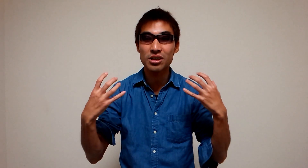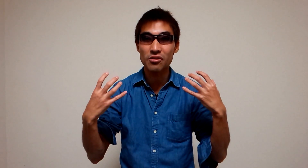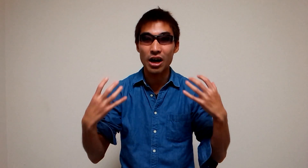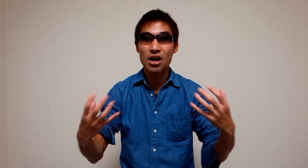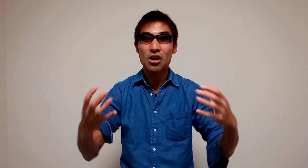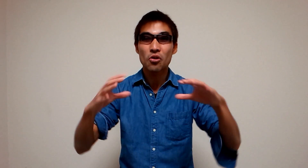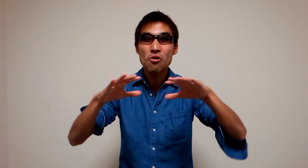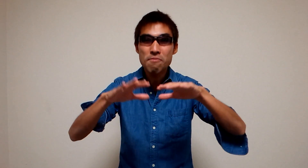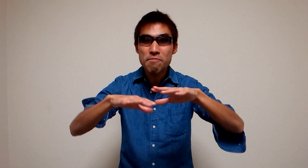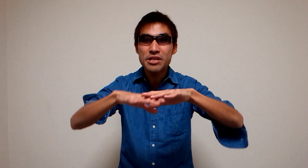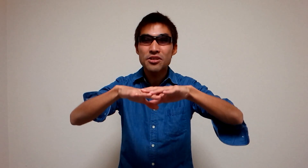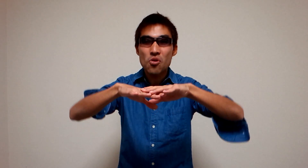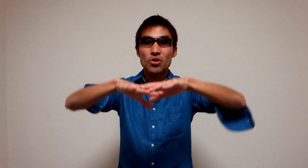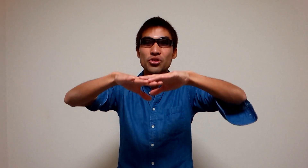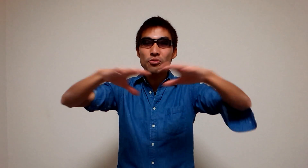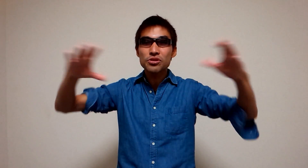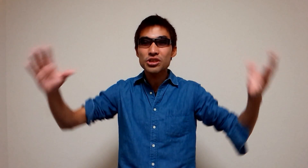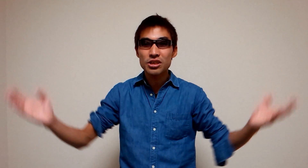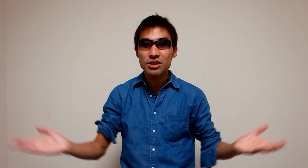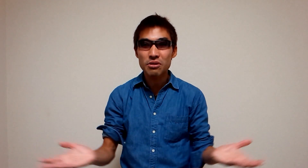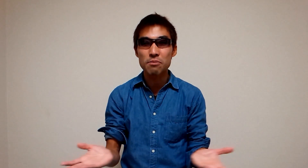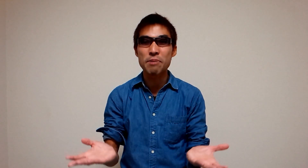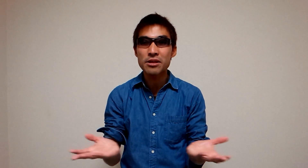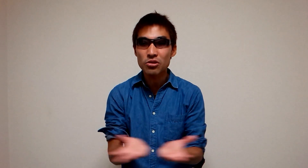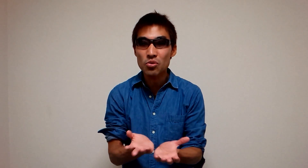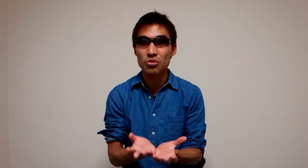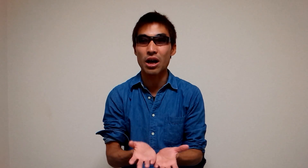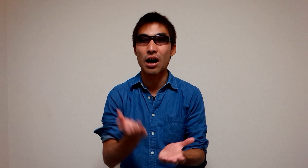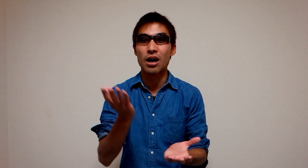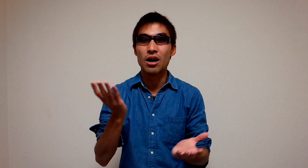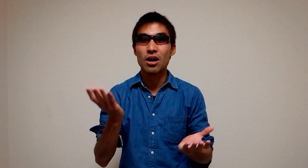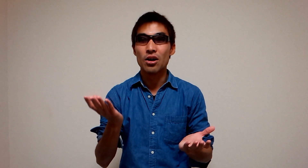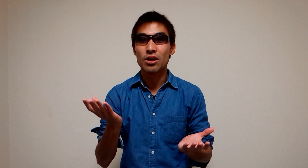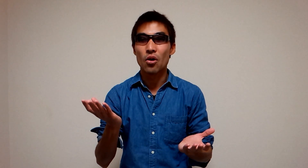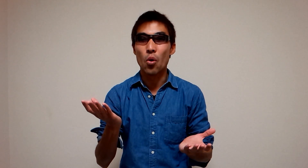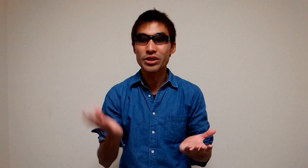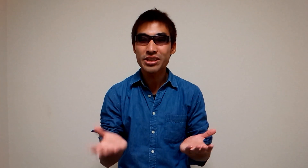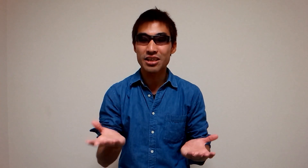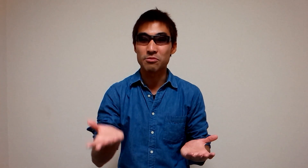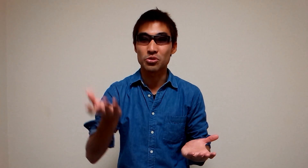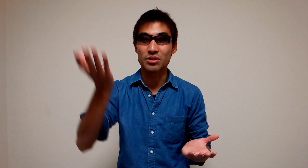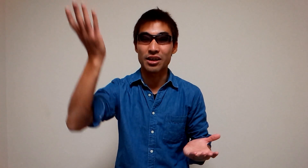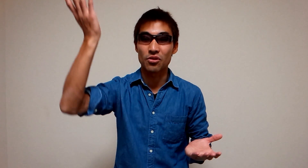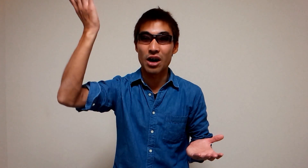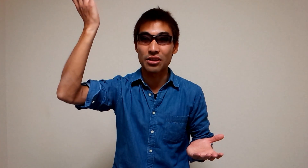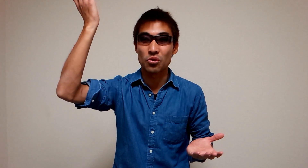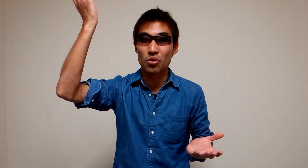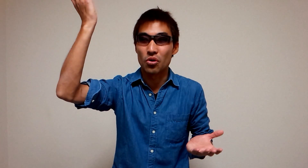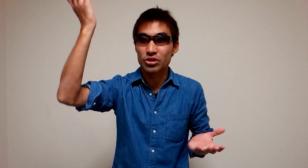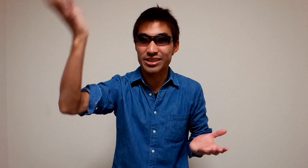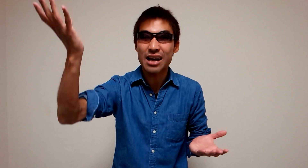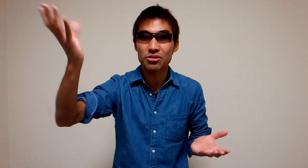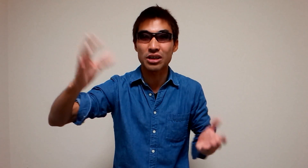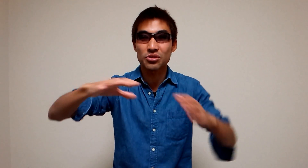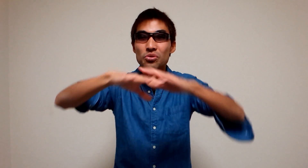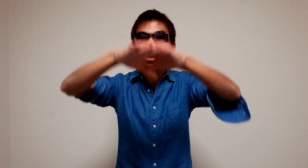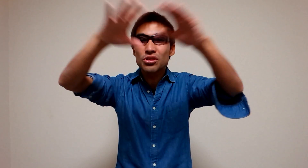方はコンビニの食事いわゆる弁当とかおにぎりでもそうだけどあとスナックとかそういう